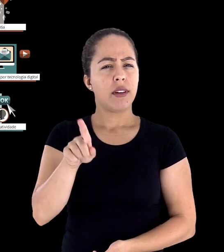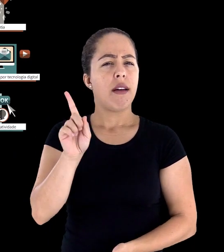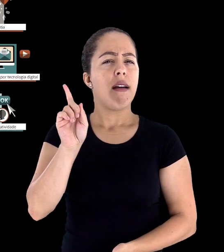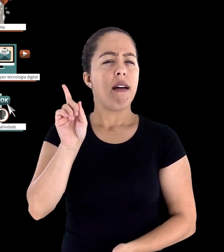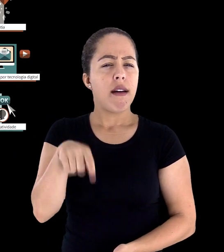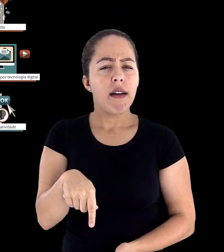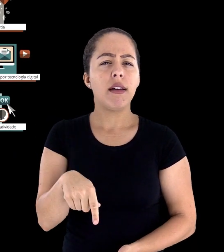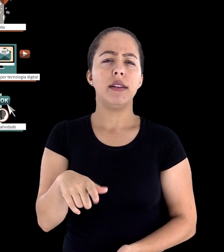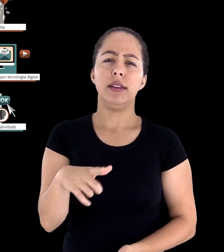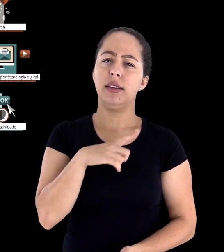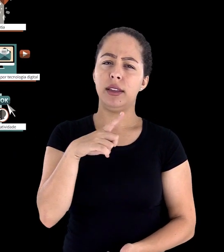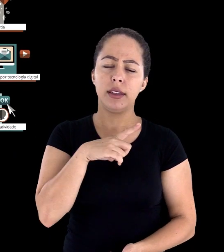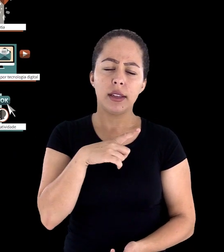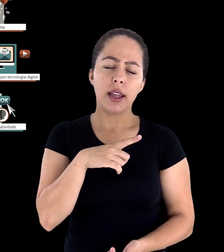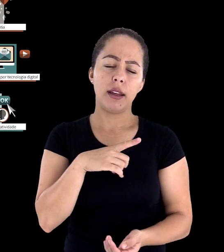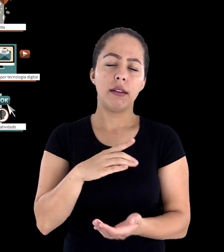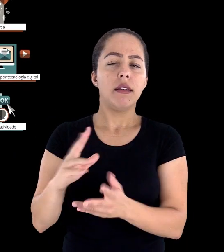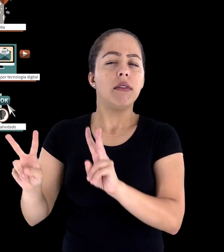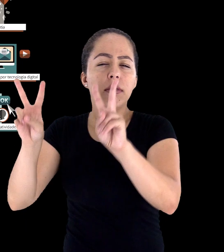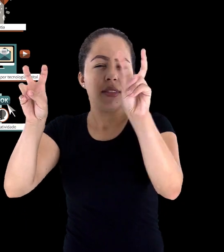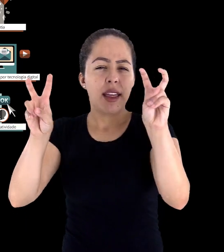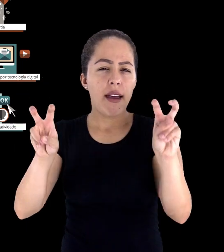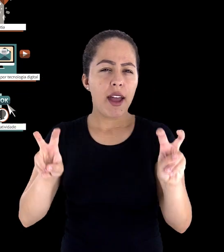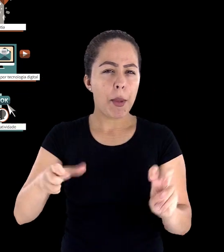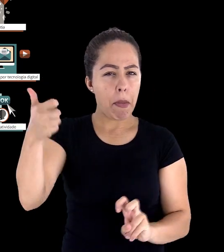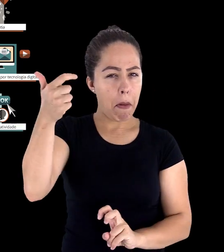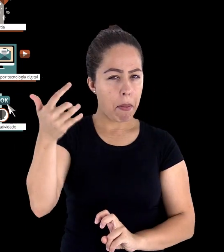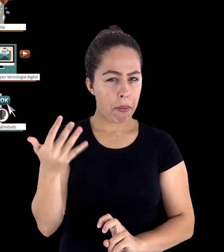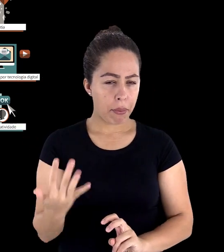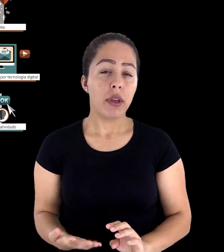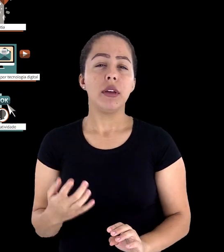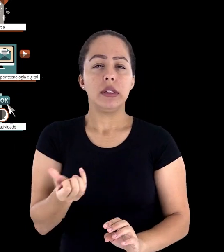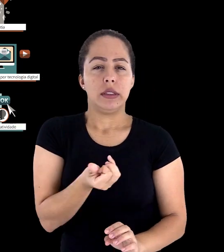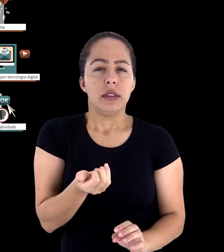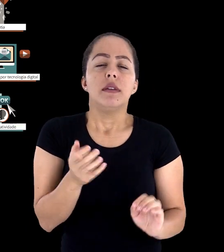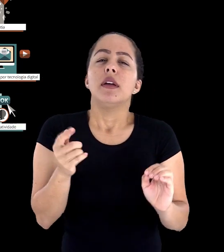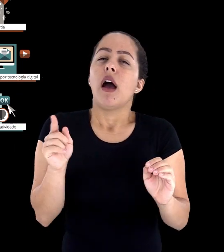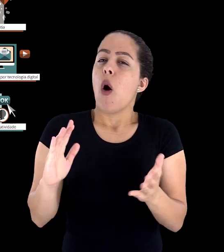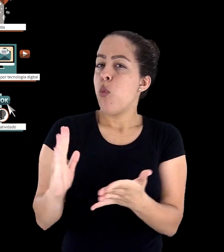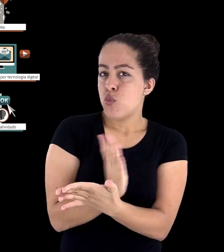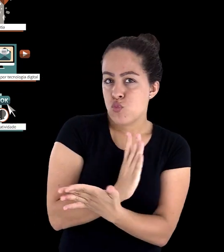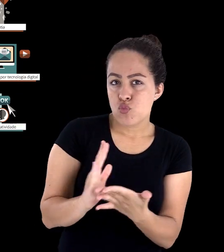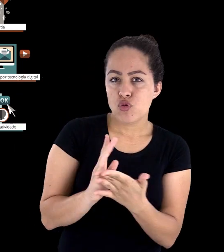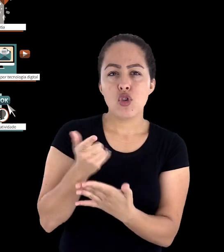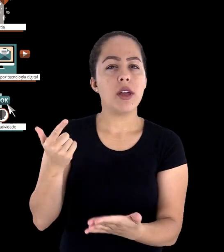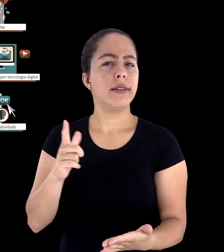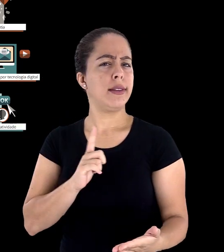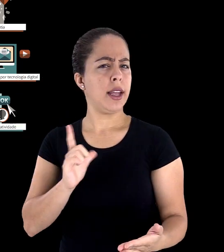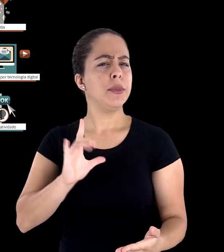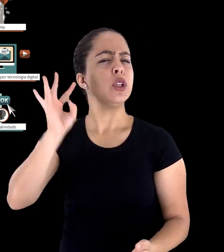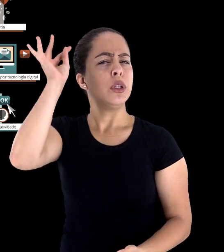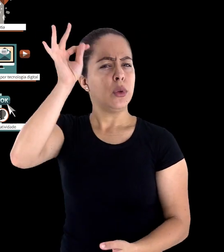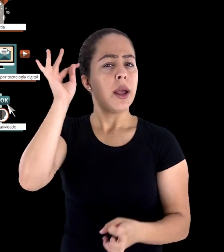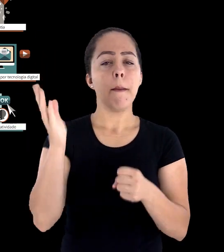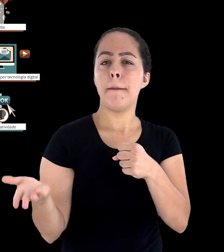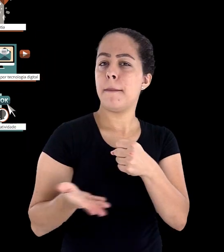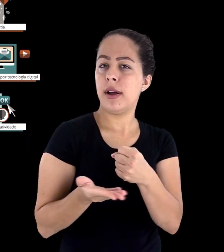dimensões que nós elencamos, com base tanto no referencial teórico disponível na área de educação à distância,